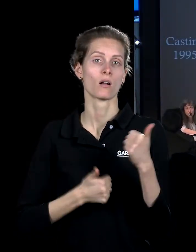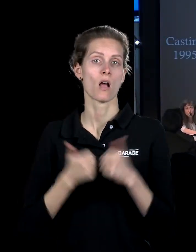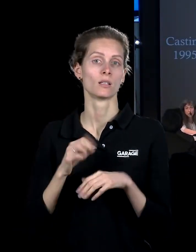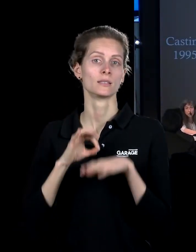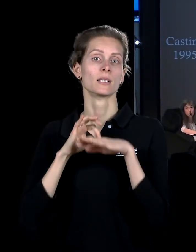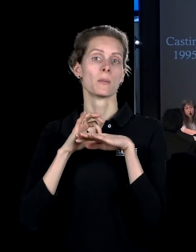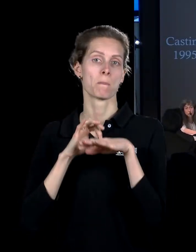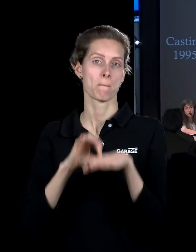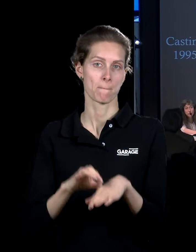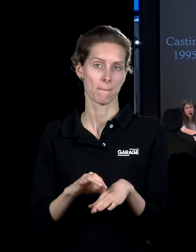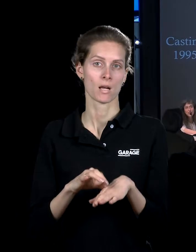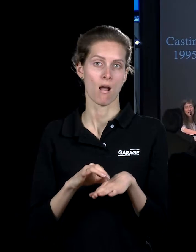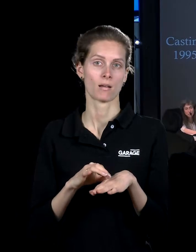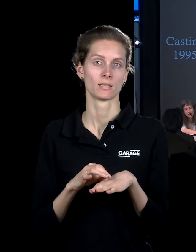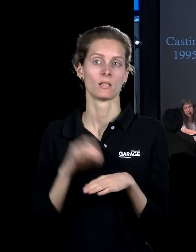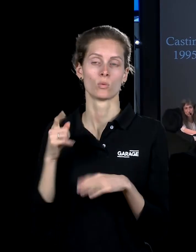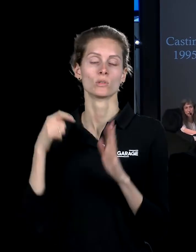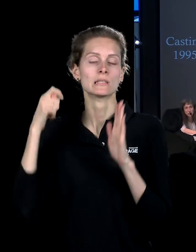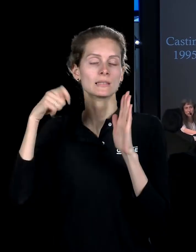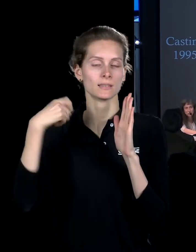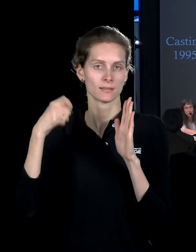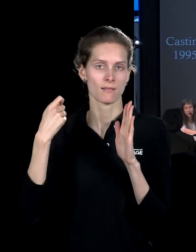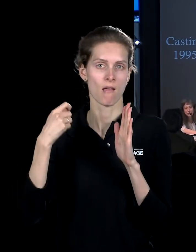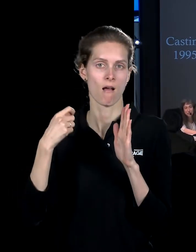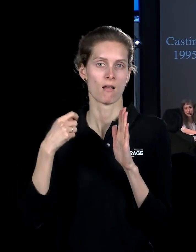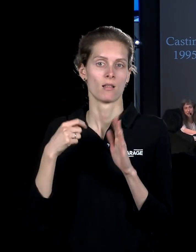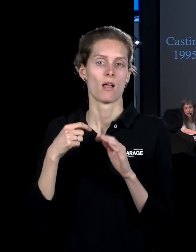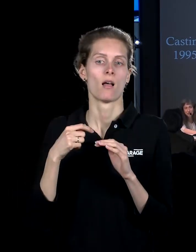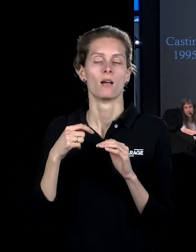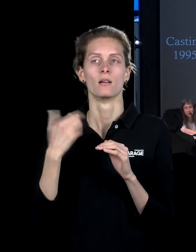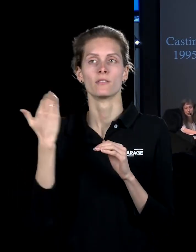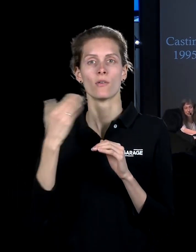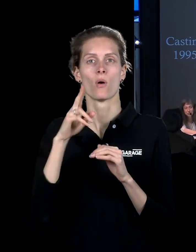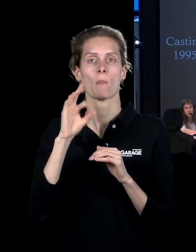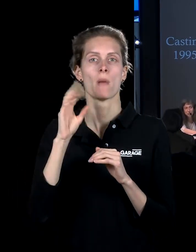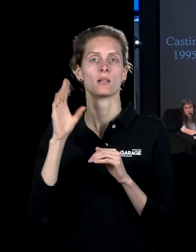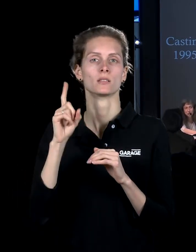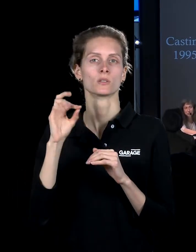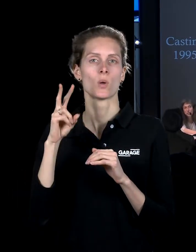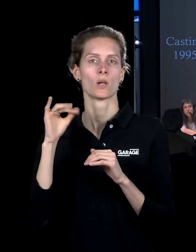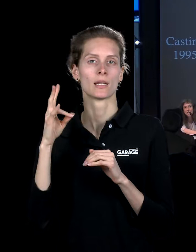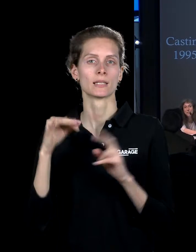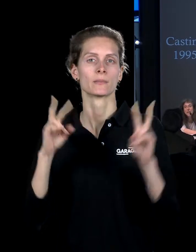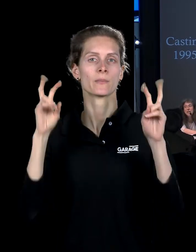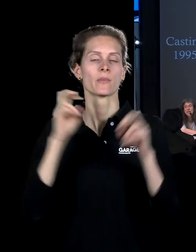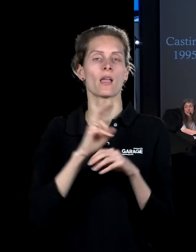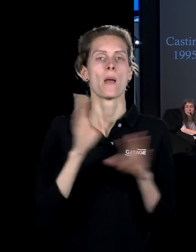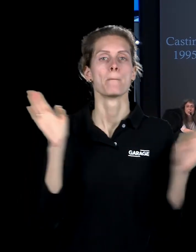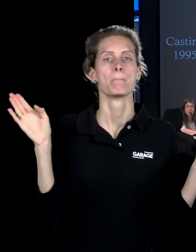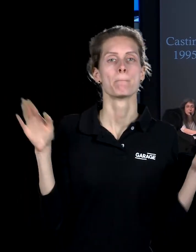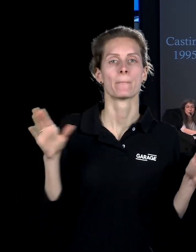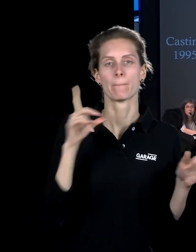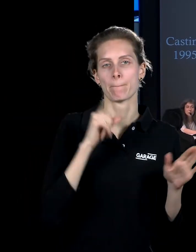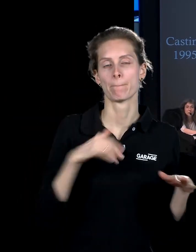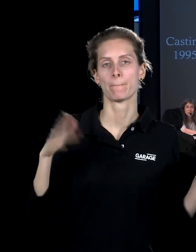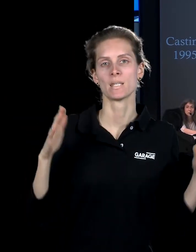снял фильм, который был ремейком фильма «Позоление» 60-х годов, «Птицы большие и маленькие». Это